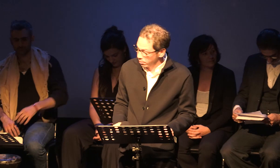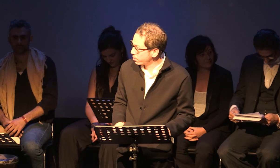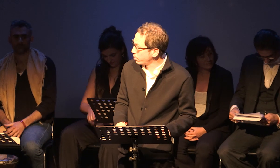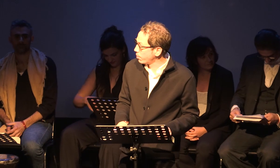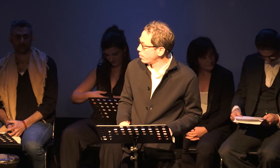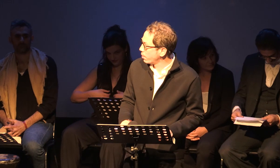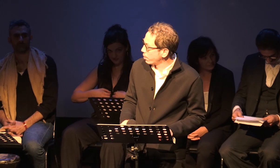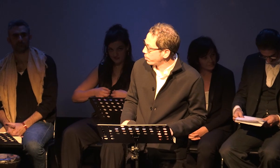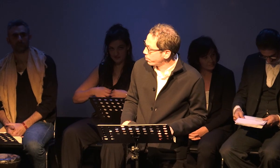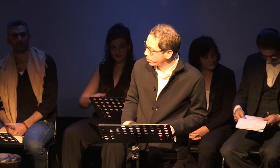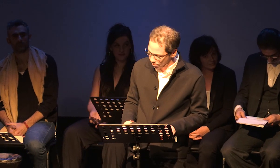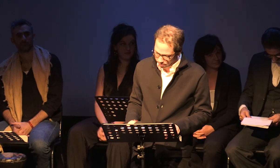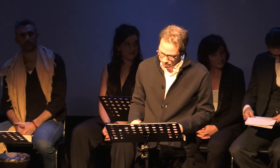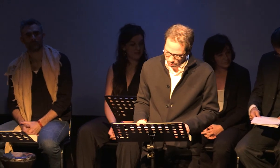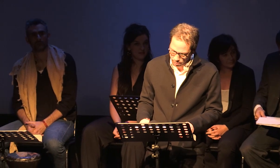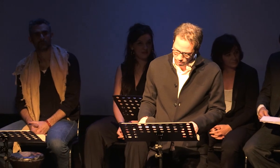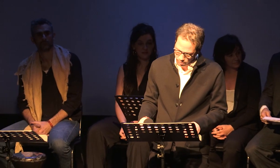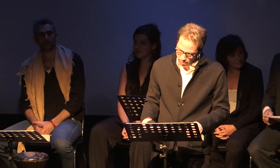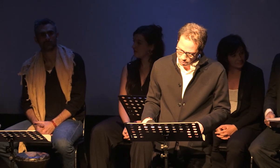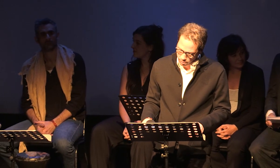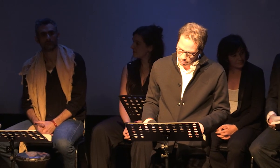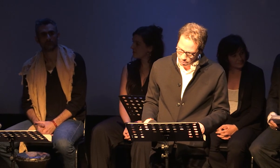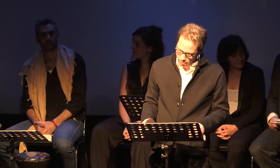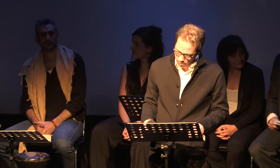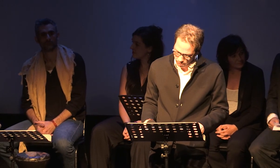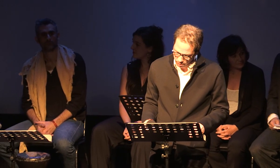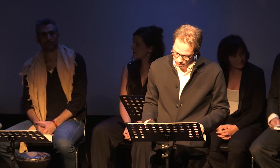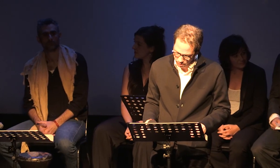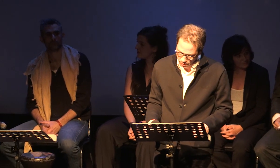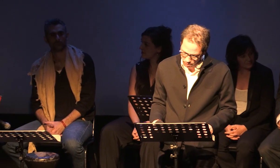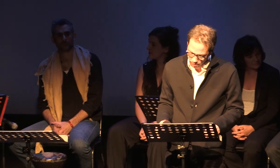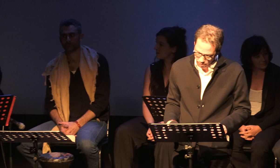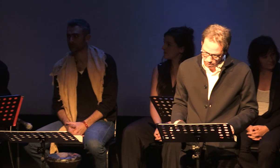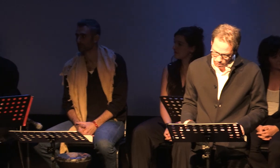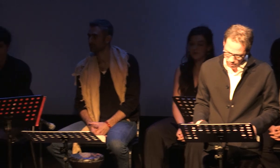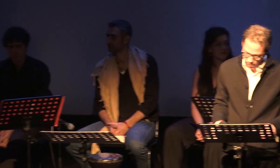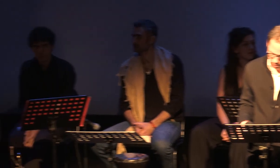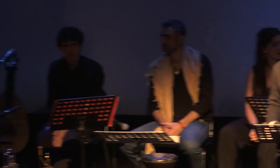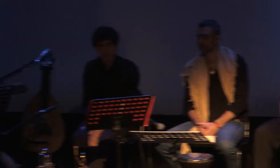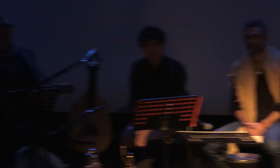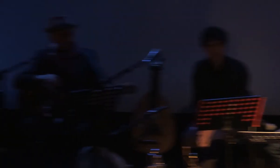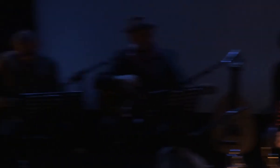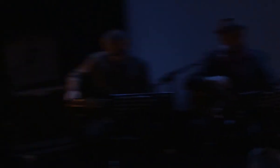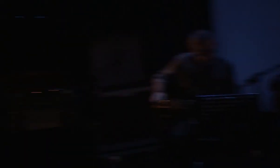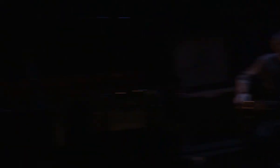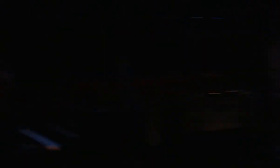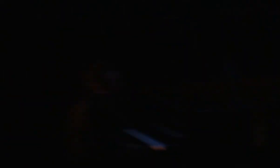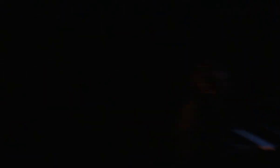C'est une lettre d'un soldat palestinien, un soldat